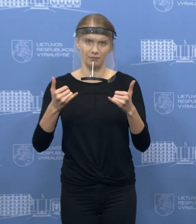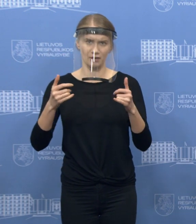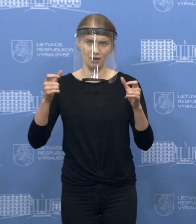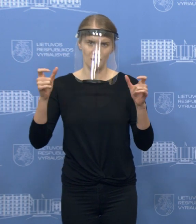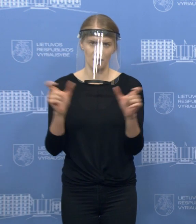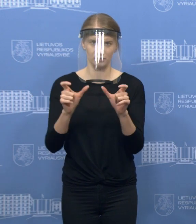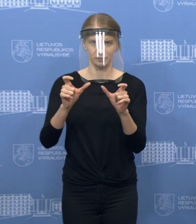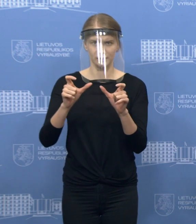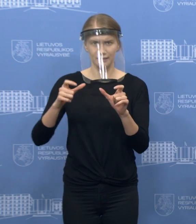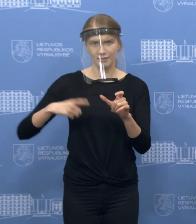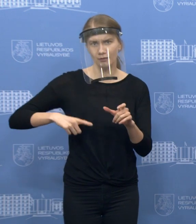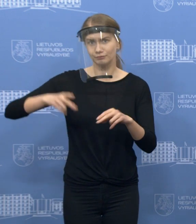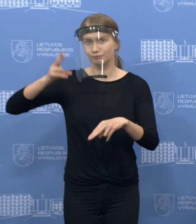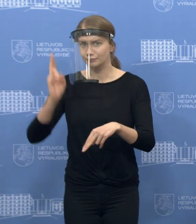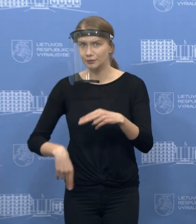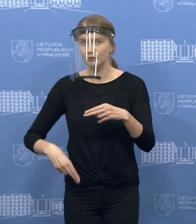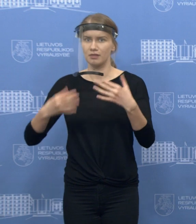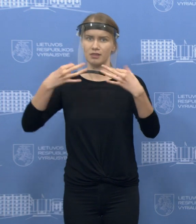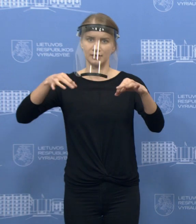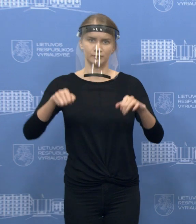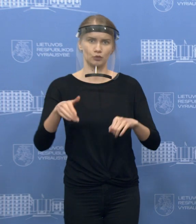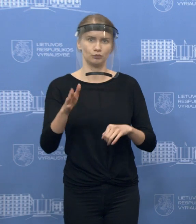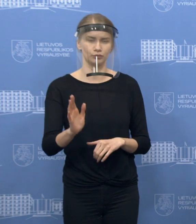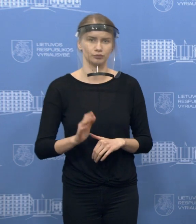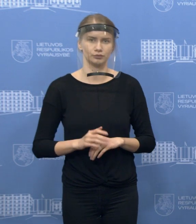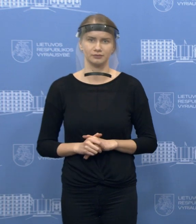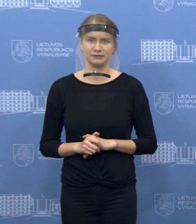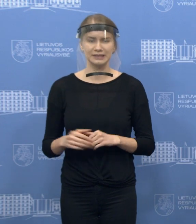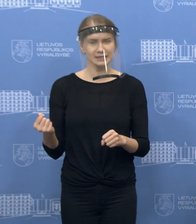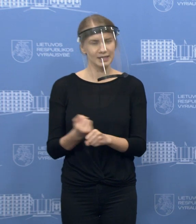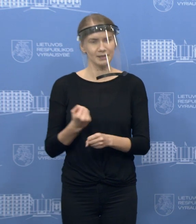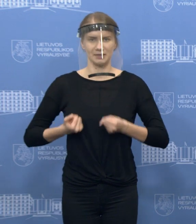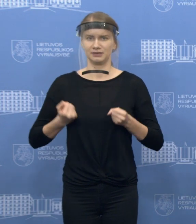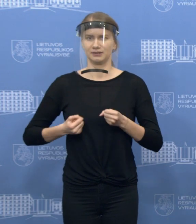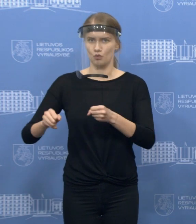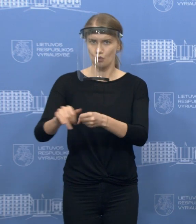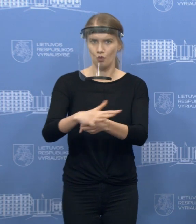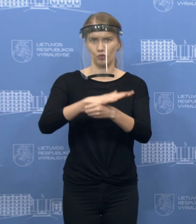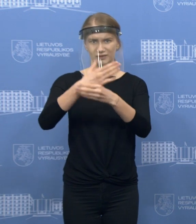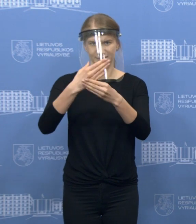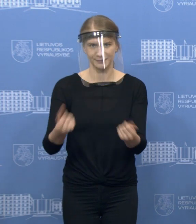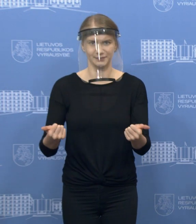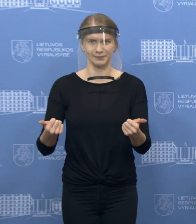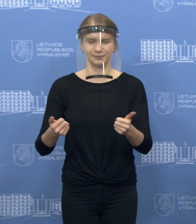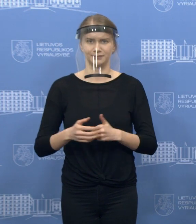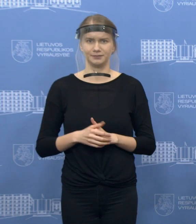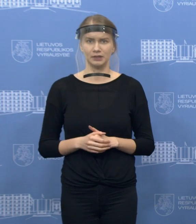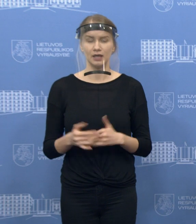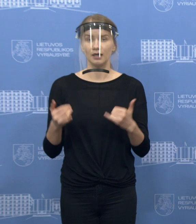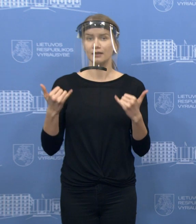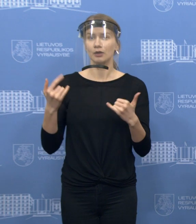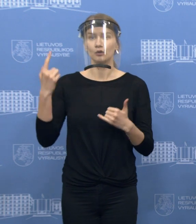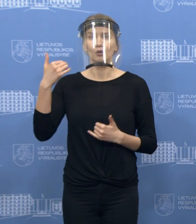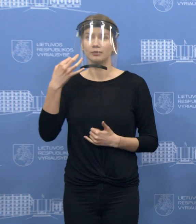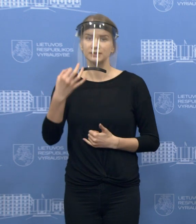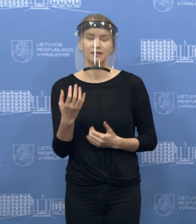tuomet mes galėsime kalbėti apie tam tikrą galbūt dėlinę pergalę ir režimo pakeitimą. Na dar kas, ką reikėtų akcentuoti,